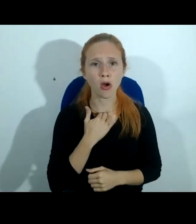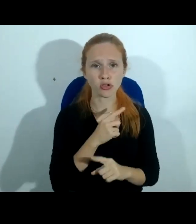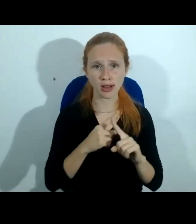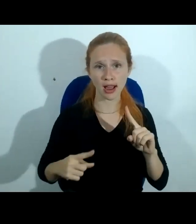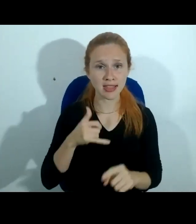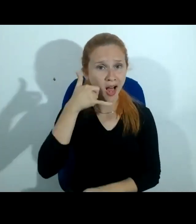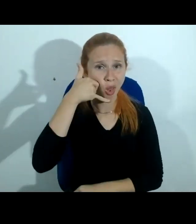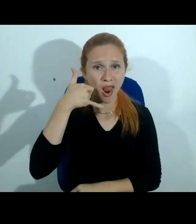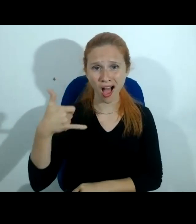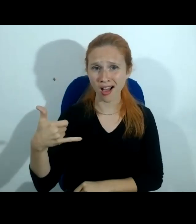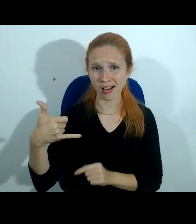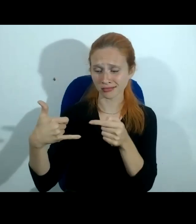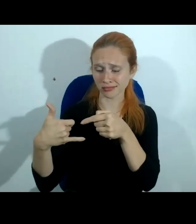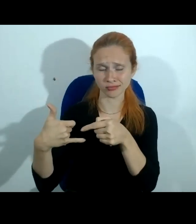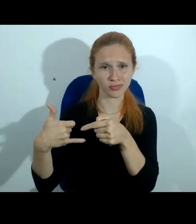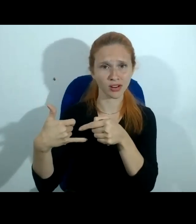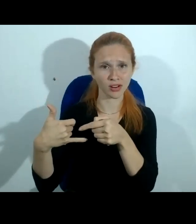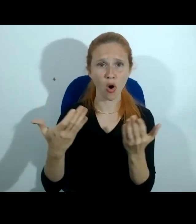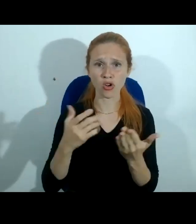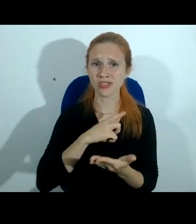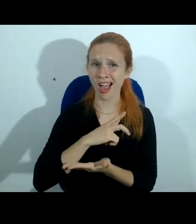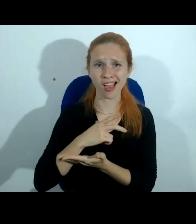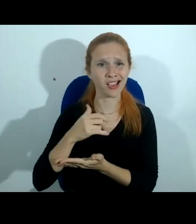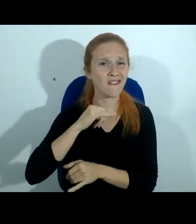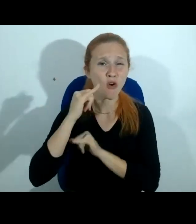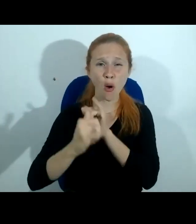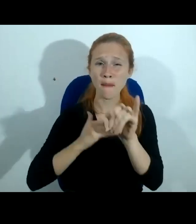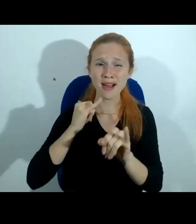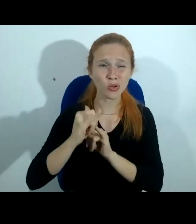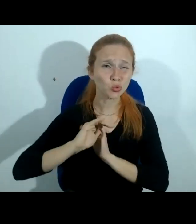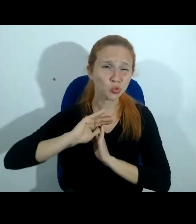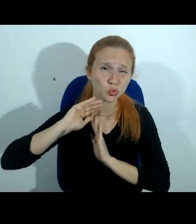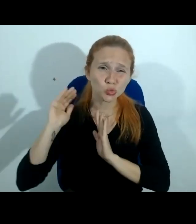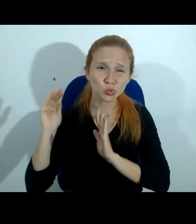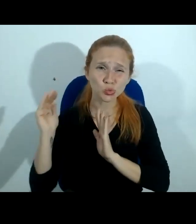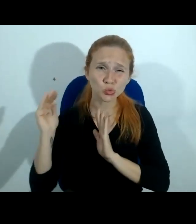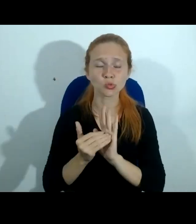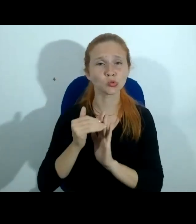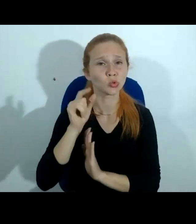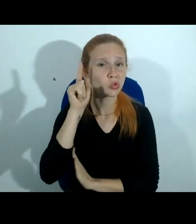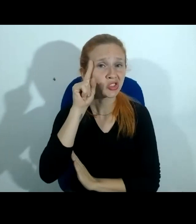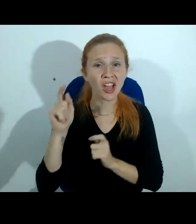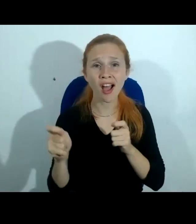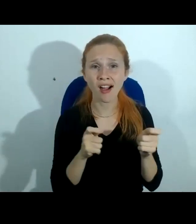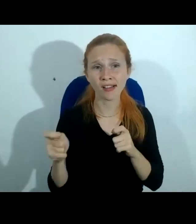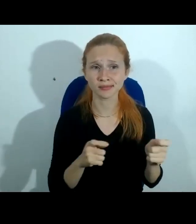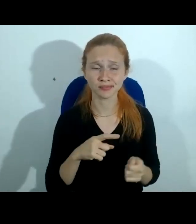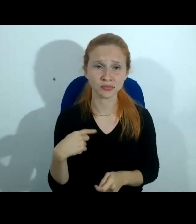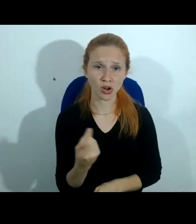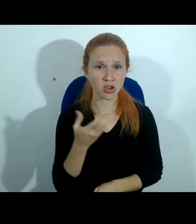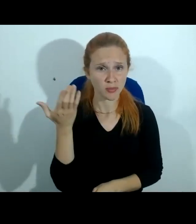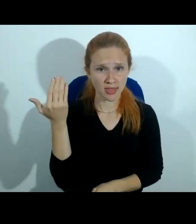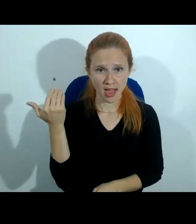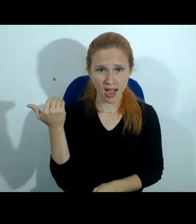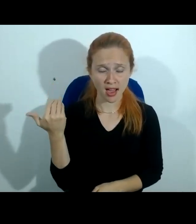no dispositivo eletrônico ele contém muito mais informações daquele diário né que nós mais velhos escrevíamos